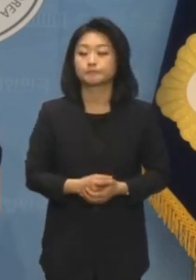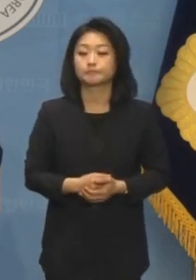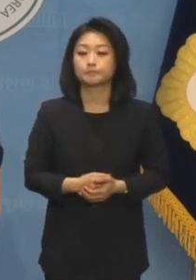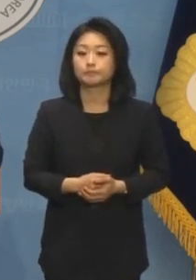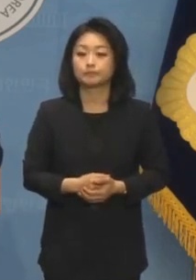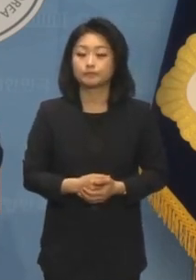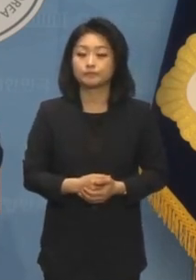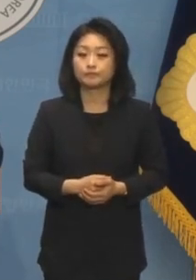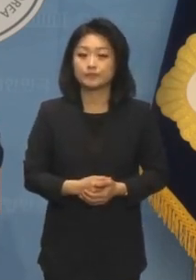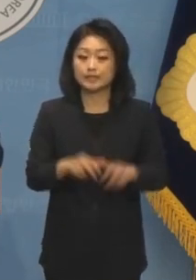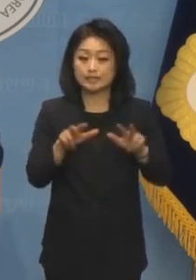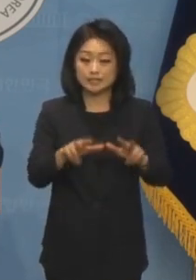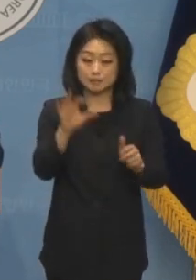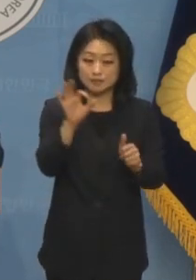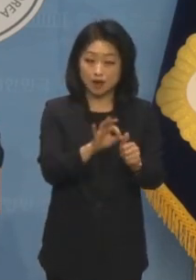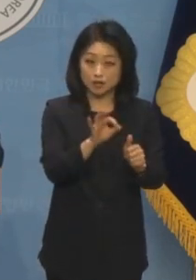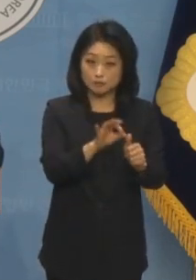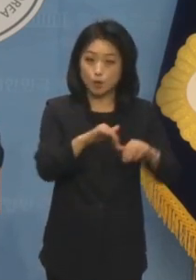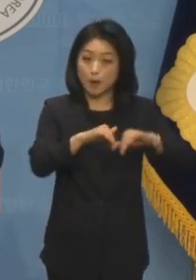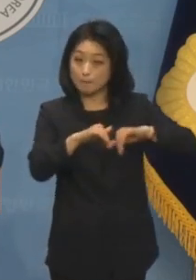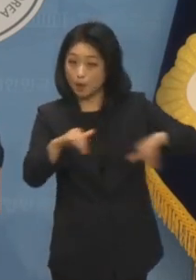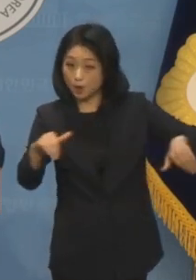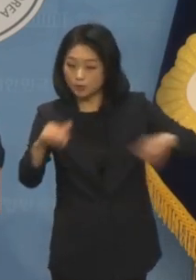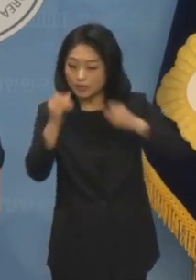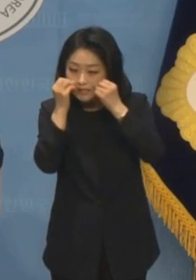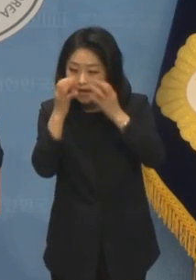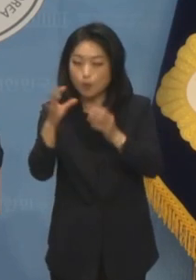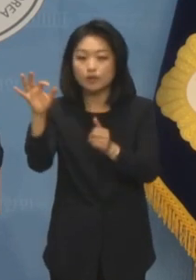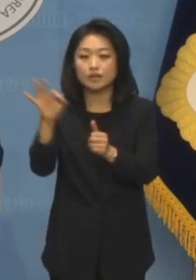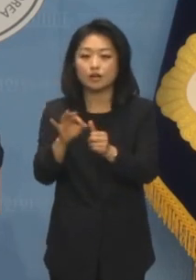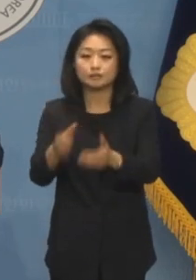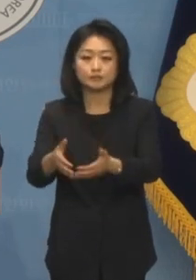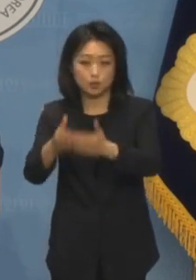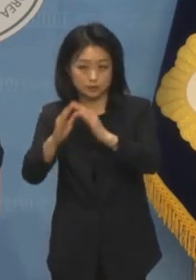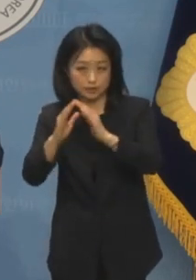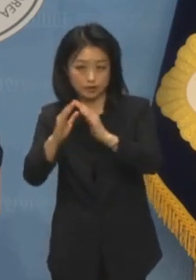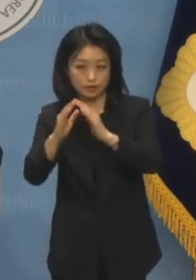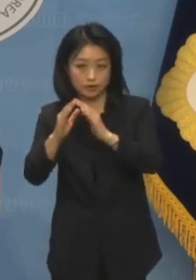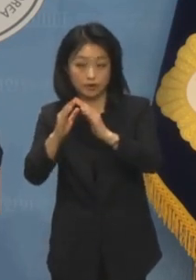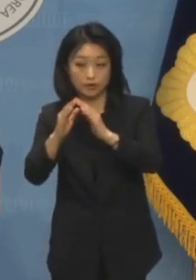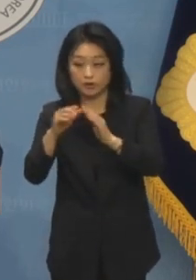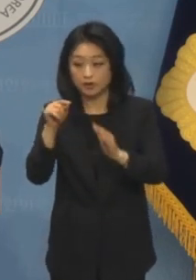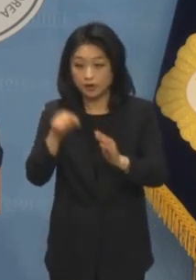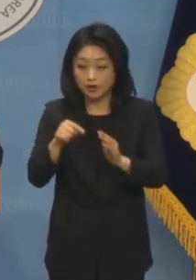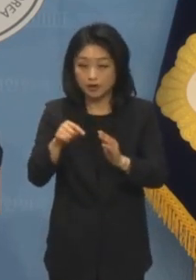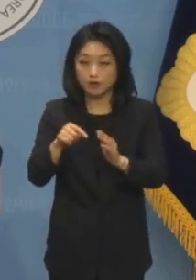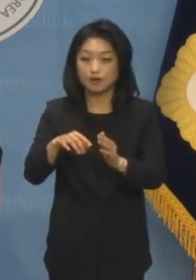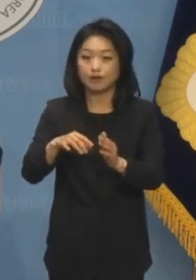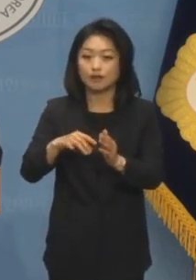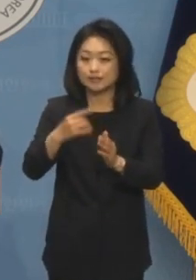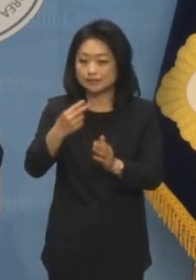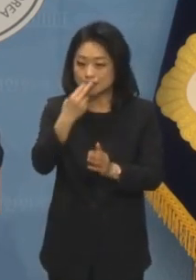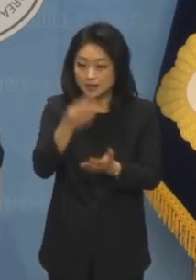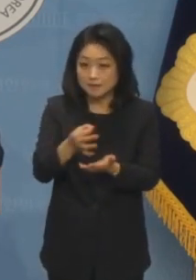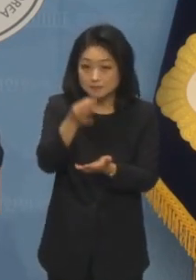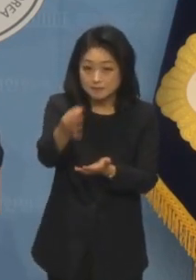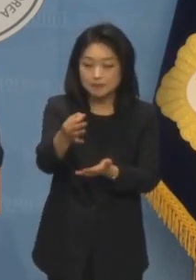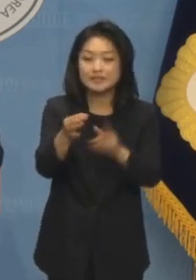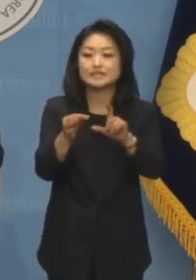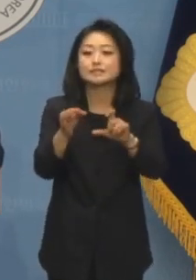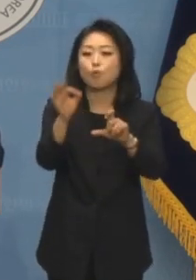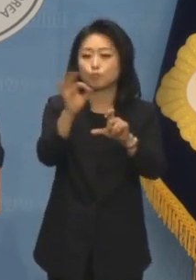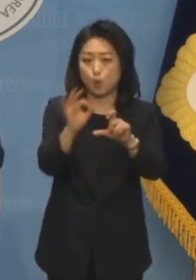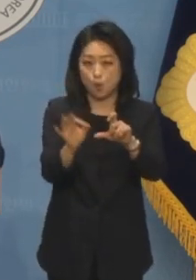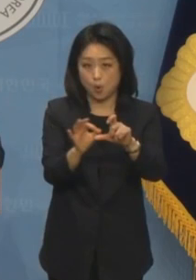이는 현행 연금체계와 별도의 신연금을 신설하고 개혁 직후부터 납입될 15%대의 보험료는